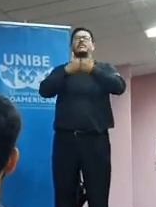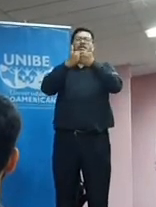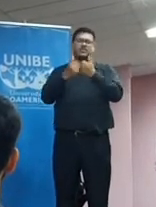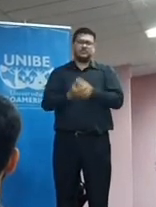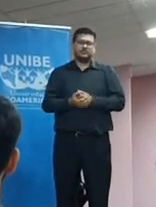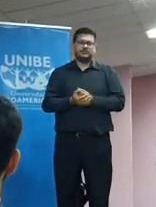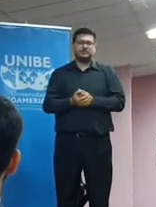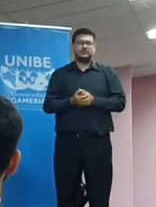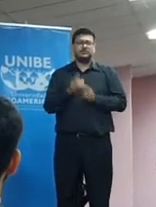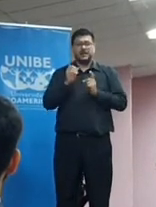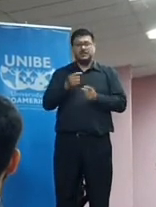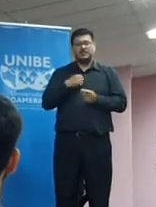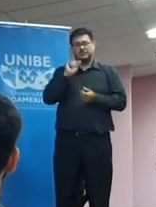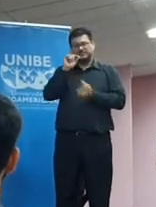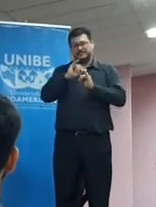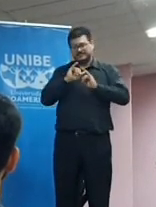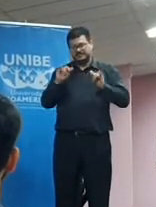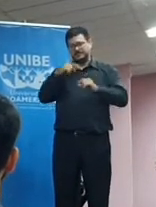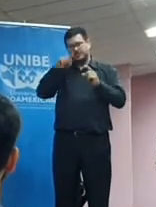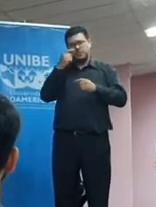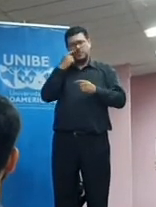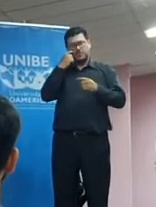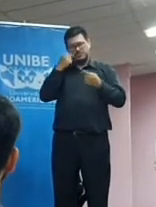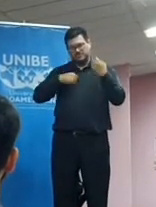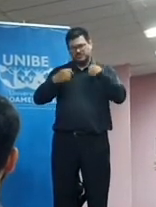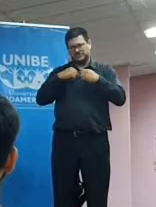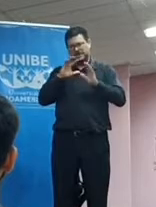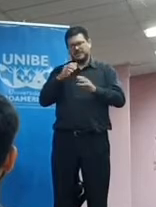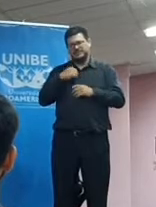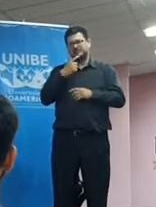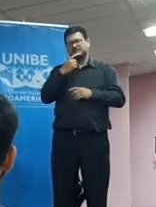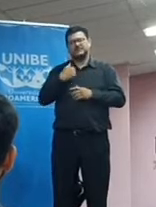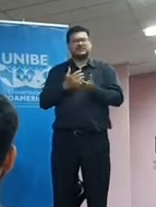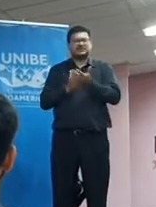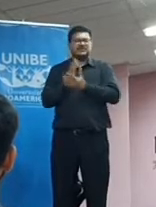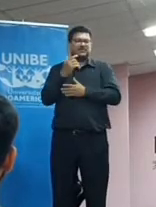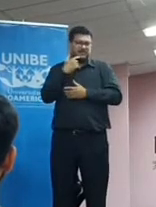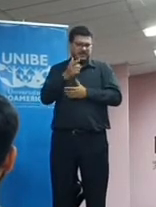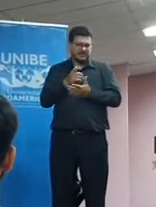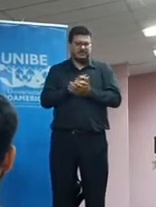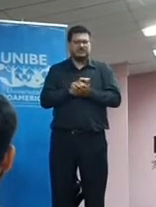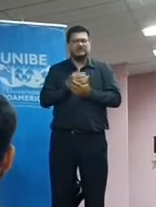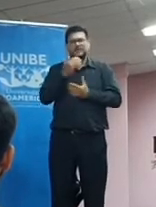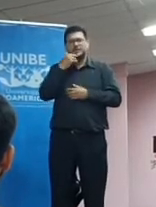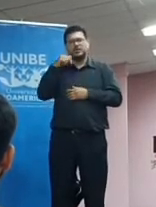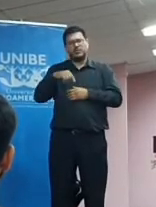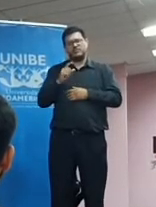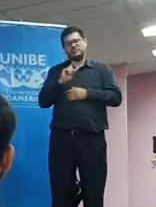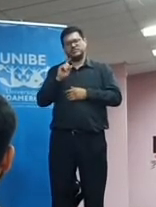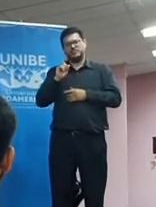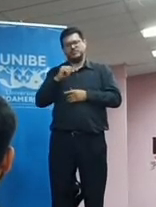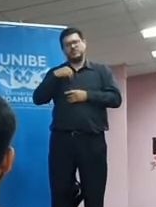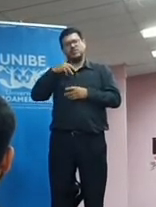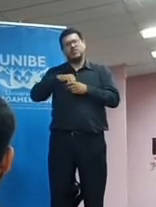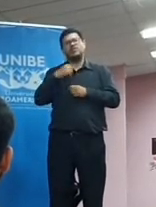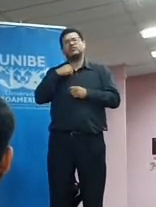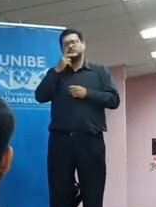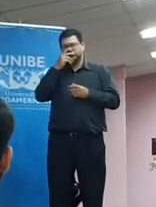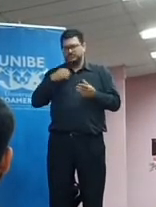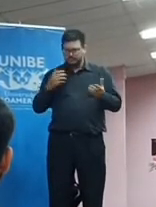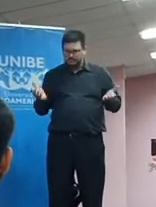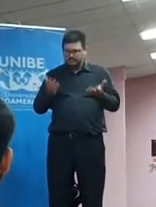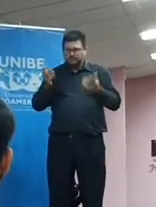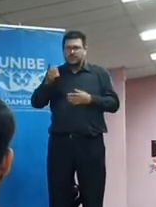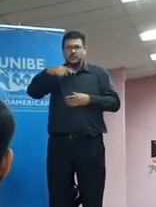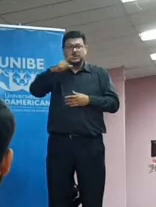Y quiero concluir, los que me conocen saben que me gusta declamar, pero hoy no voy a declamar. Hoy voy a instar